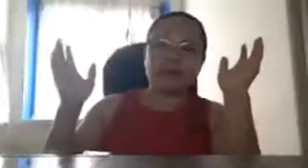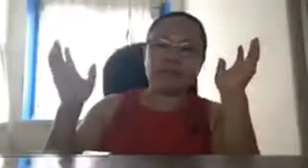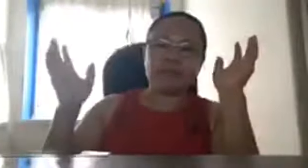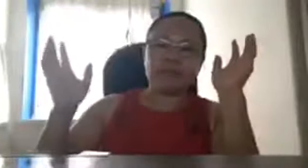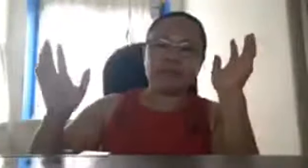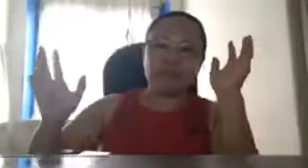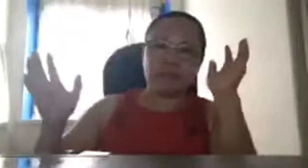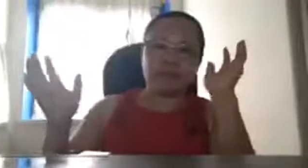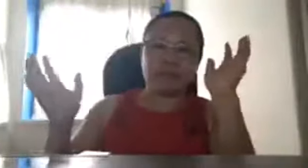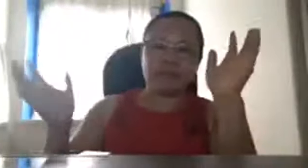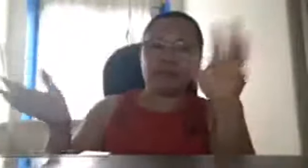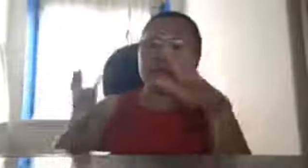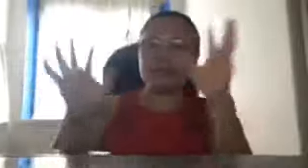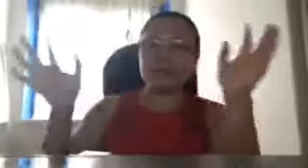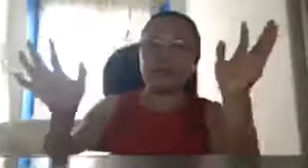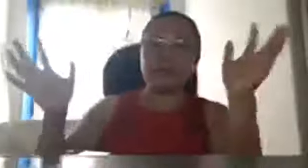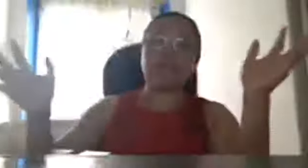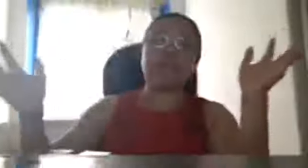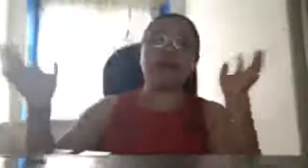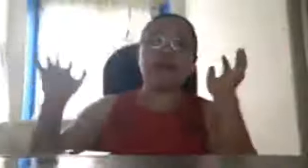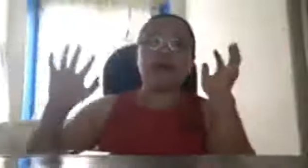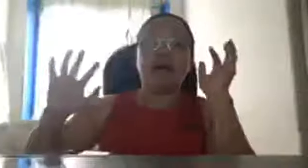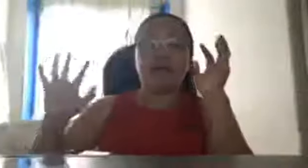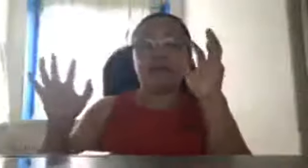mga warship ng kanilang mga ano